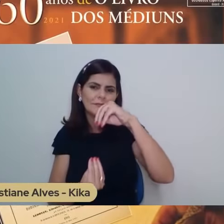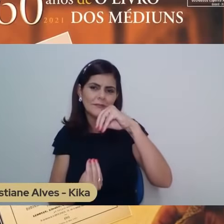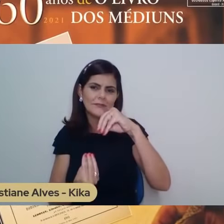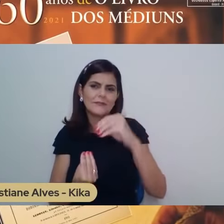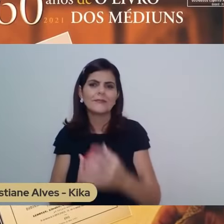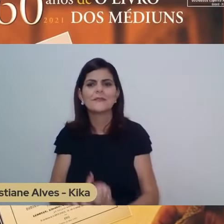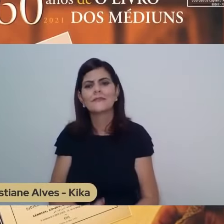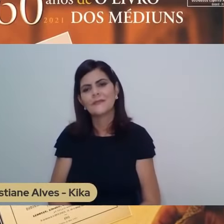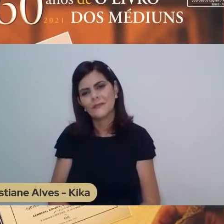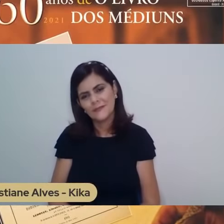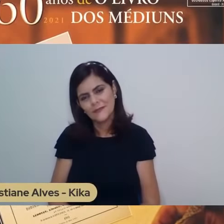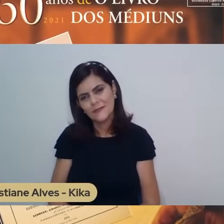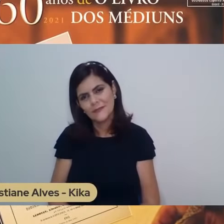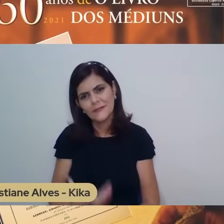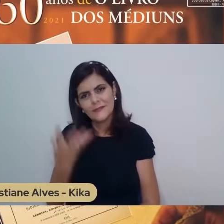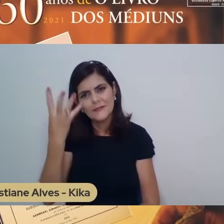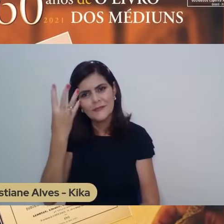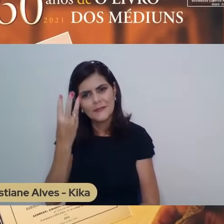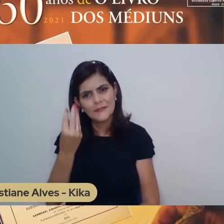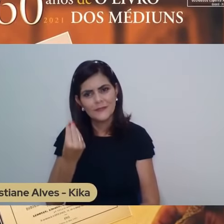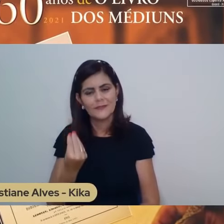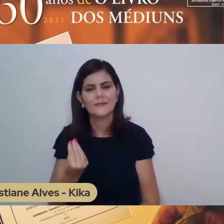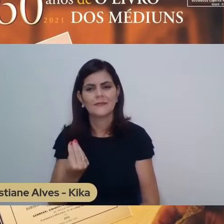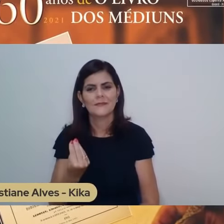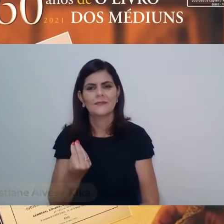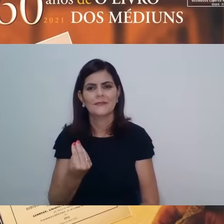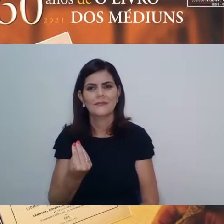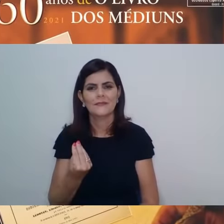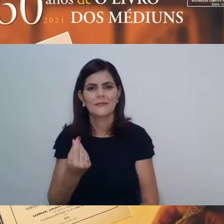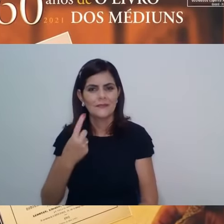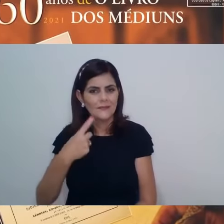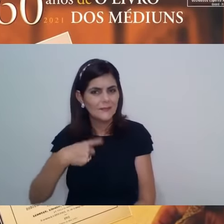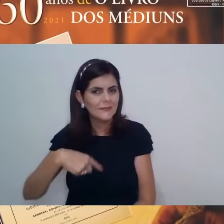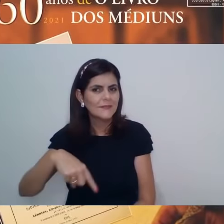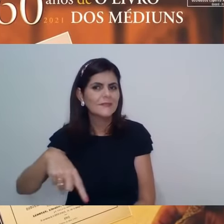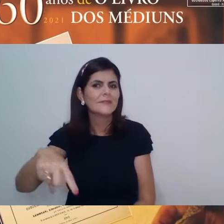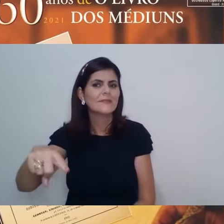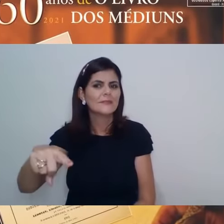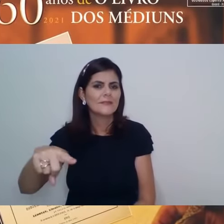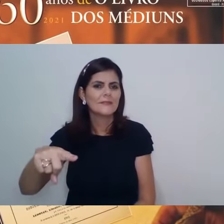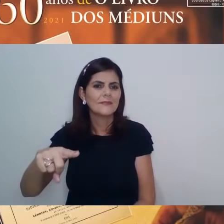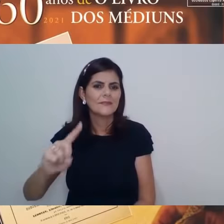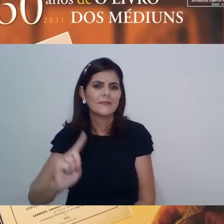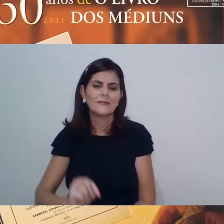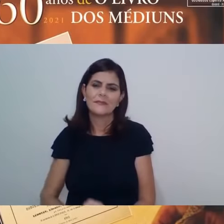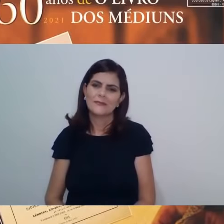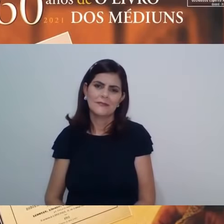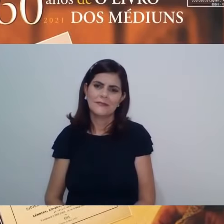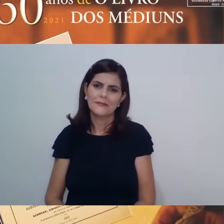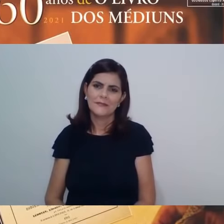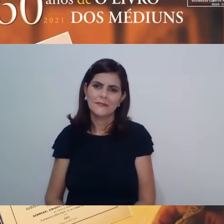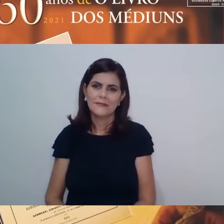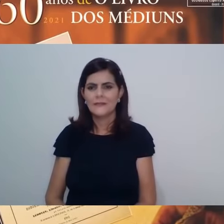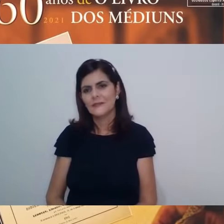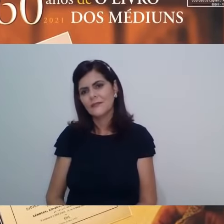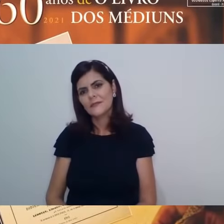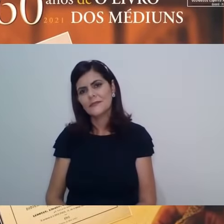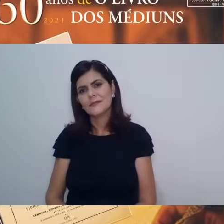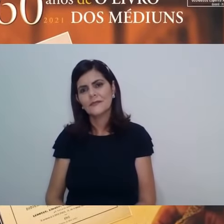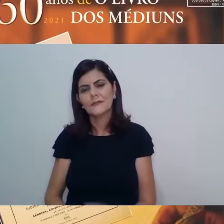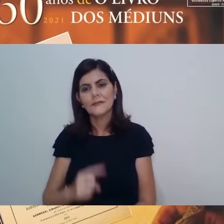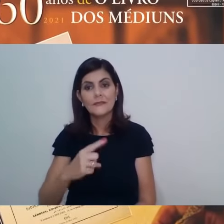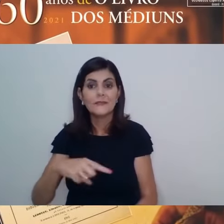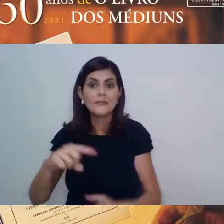avançar. E ele segue. Não foge à luta pela renovação